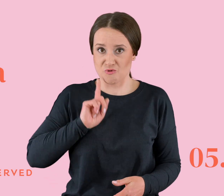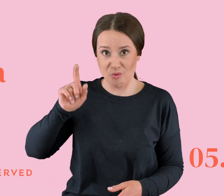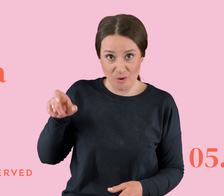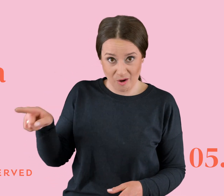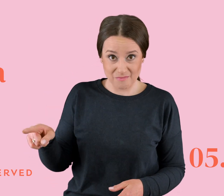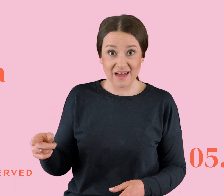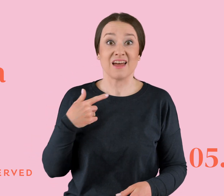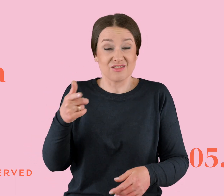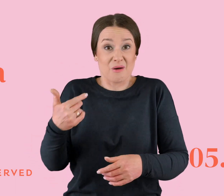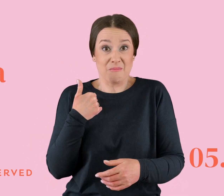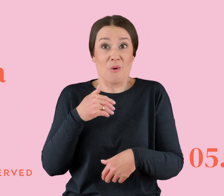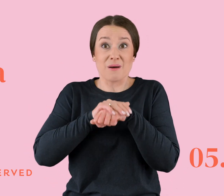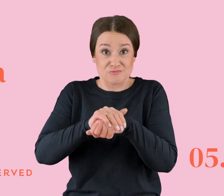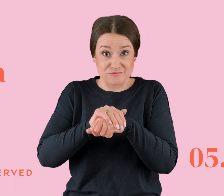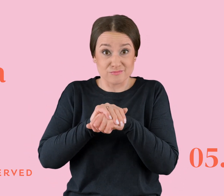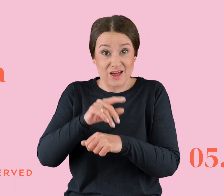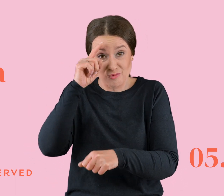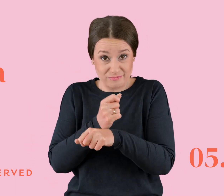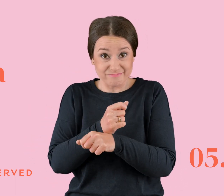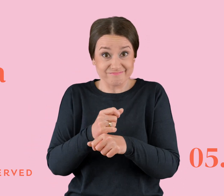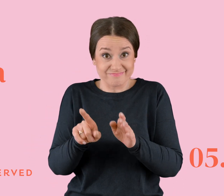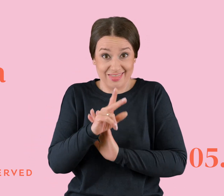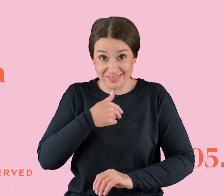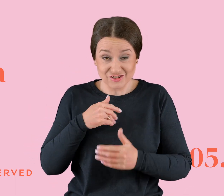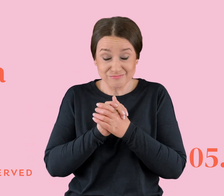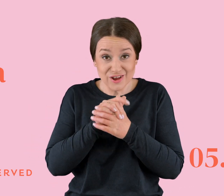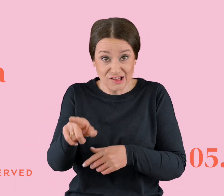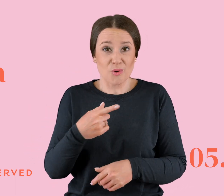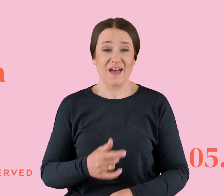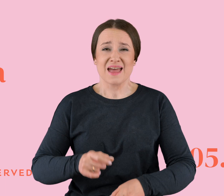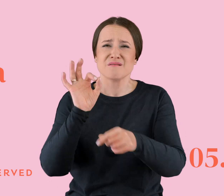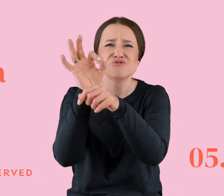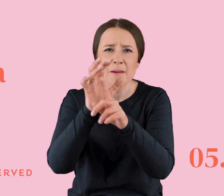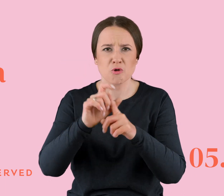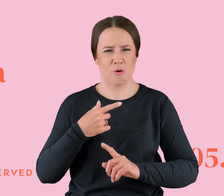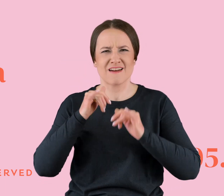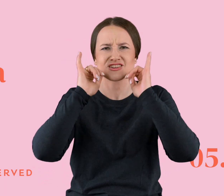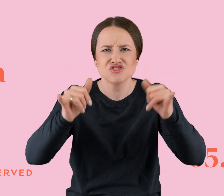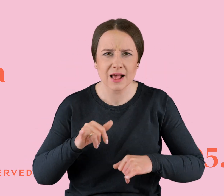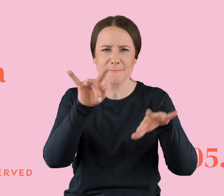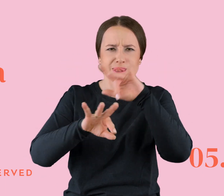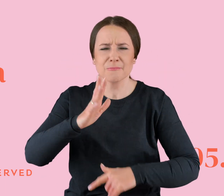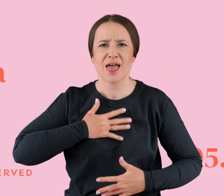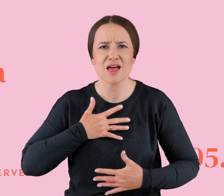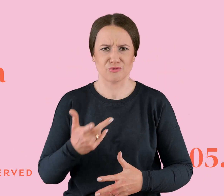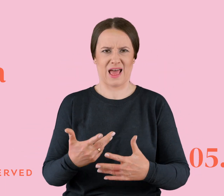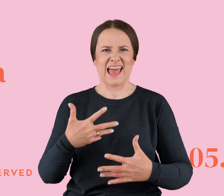stosował wobec naszej przyjaciółki idiotki przemoc słowną, krzyk, to jeszcze ją okłamywał, manipulował jej uczuciami, i w ogóle odbierał jej jakieś prawo